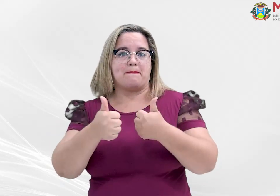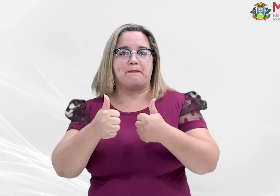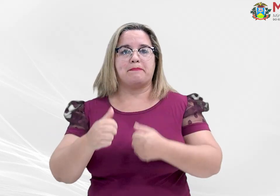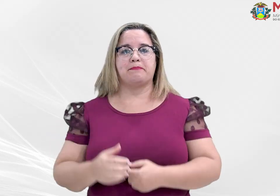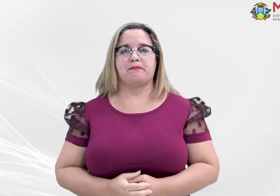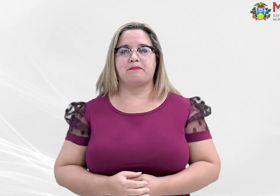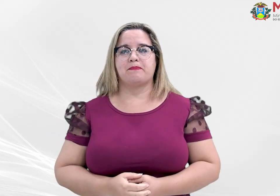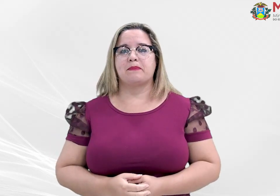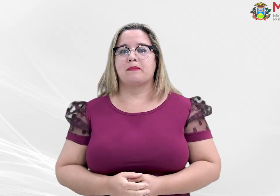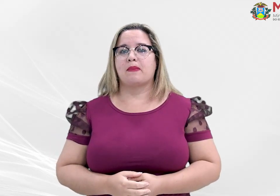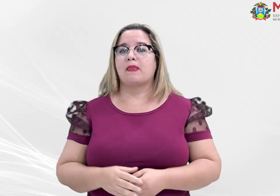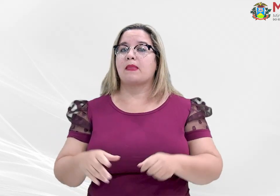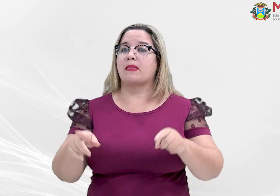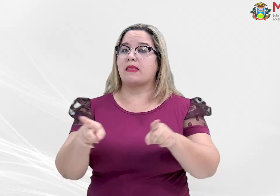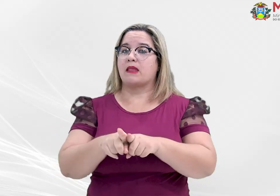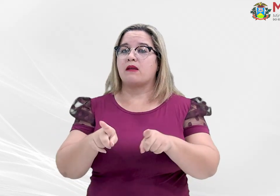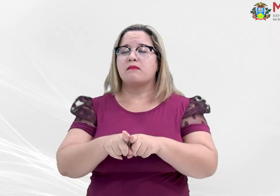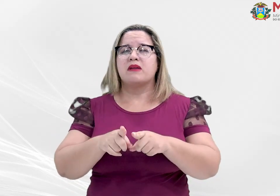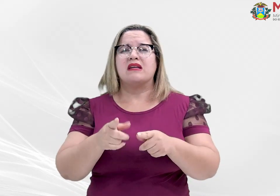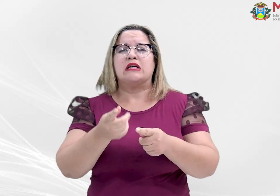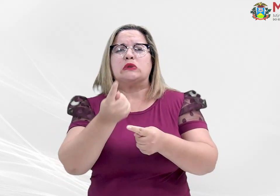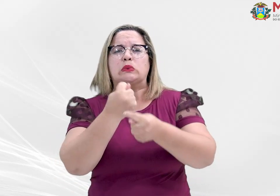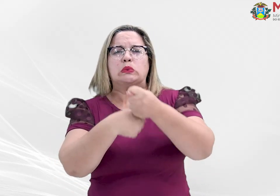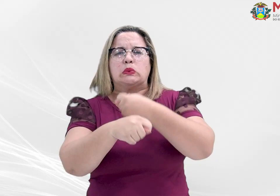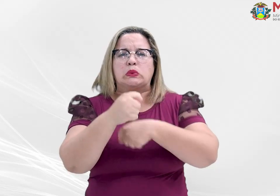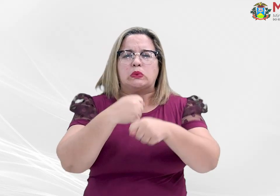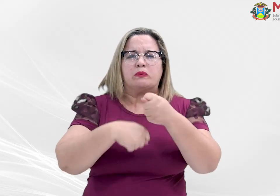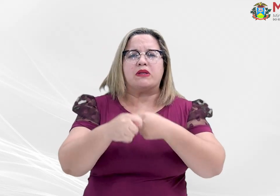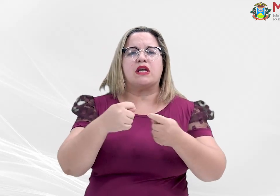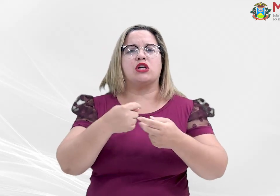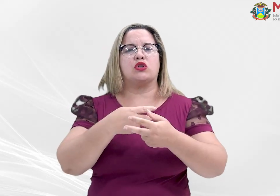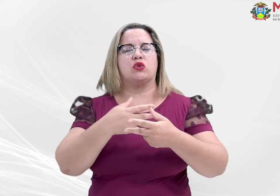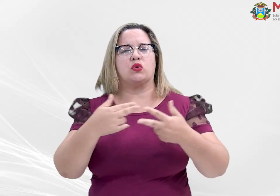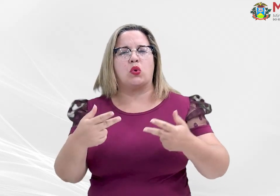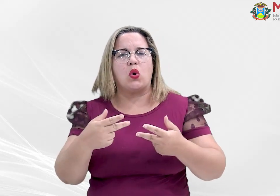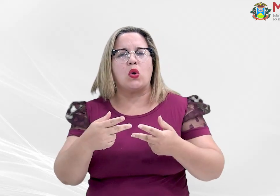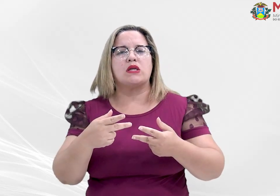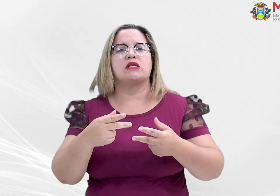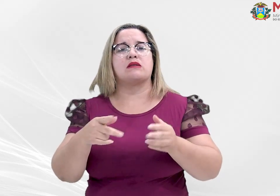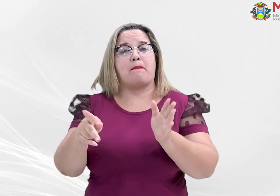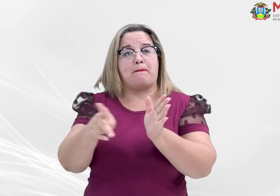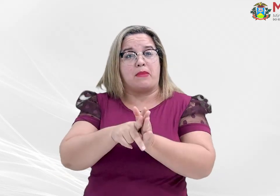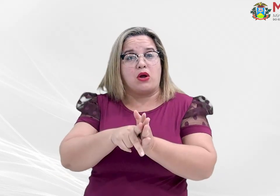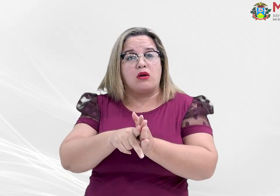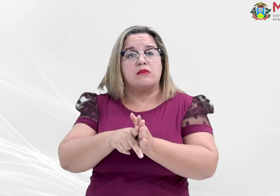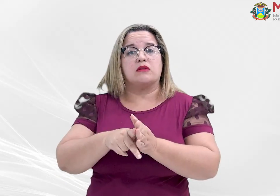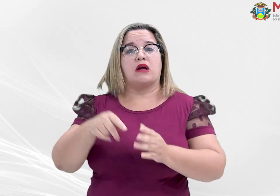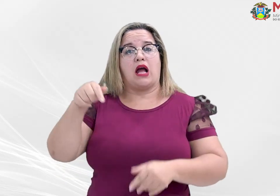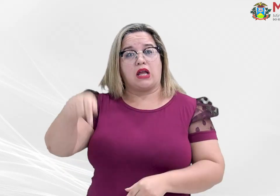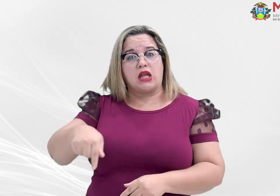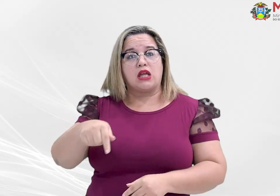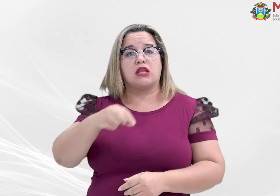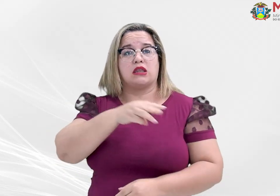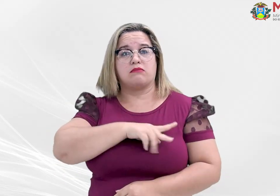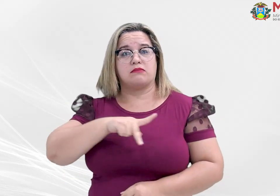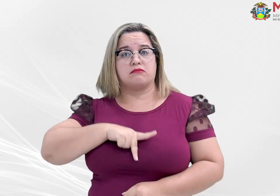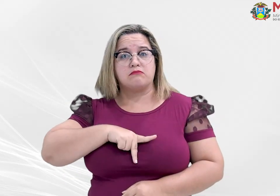dos recursos naturais e bens públicos, gestão dos resíduos gerados e sensibilização sobre práticas sustentáveis